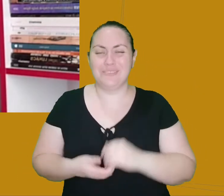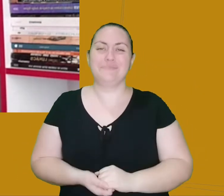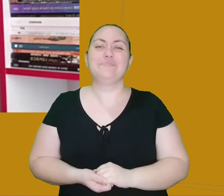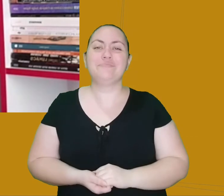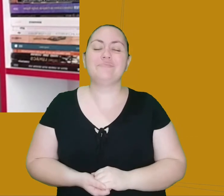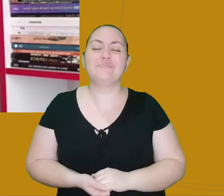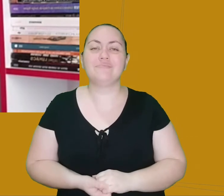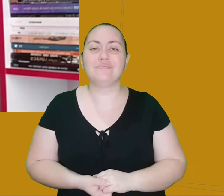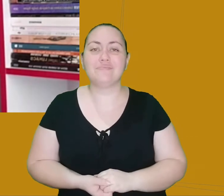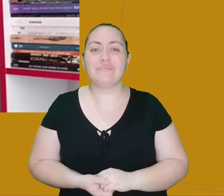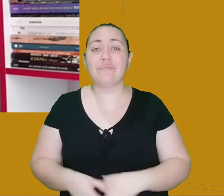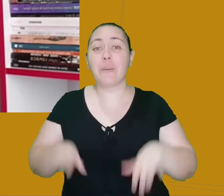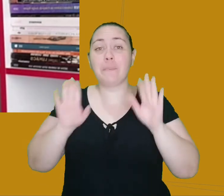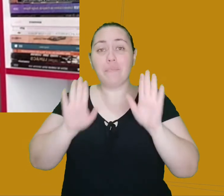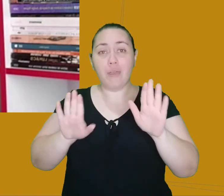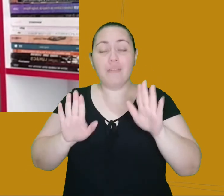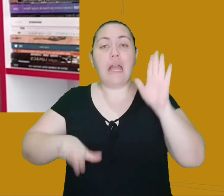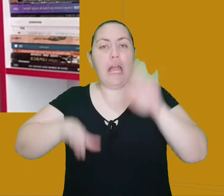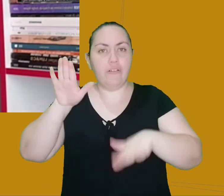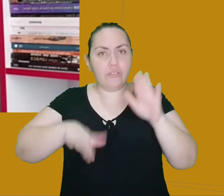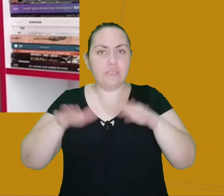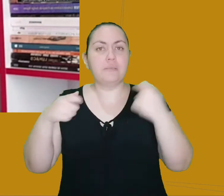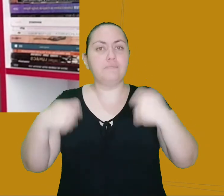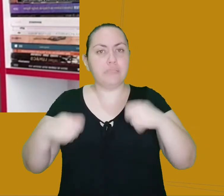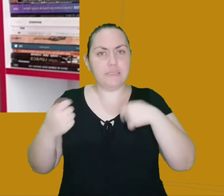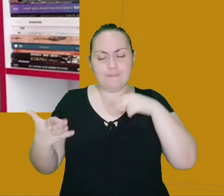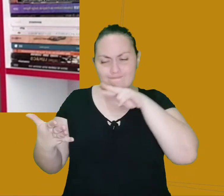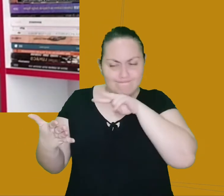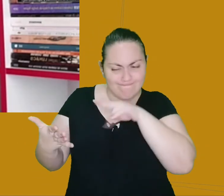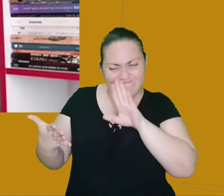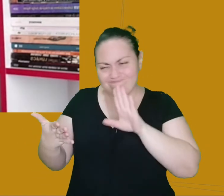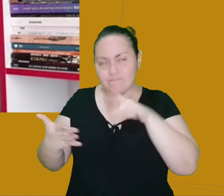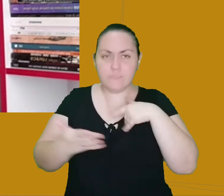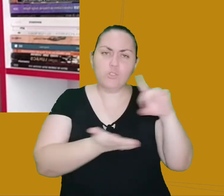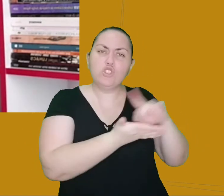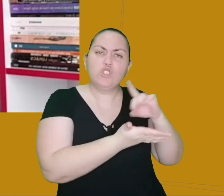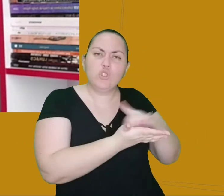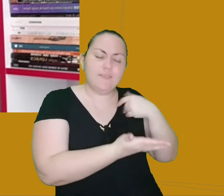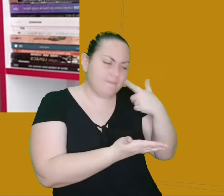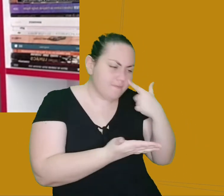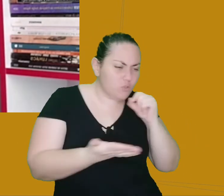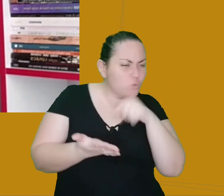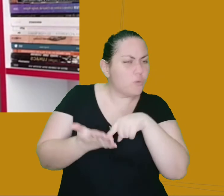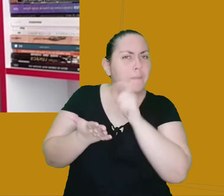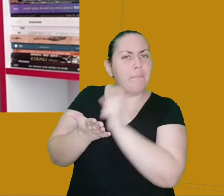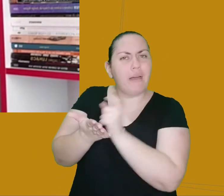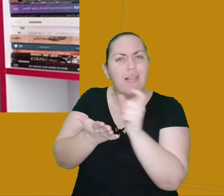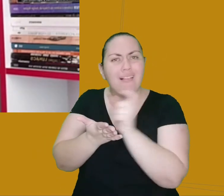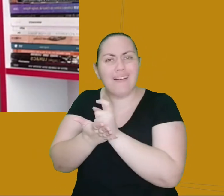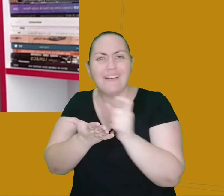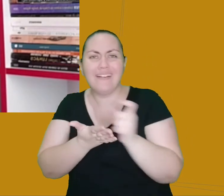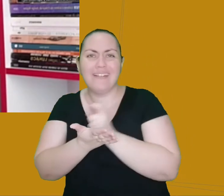ainda que às vezes a gente tenha que consultar o cenário pra entender um pouquinho o que o Fernão Linspenso tá falando naquele